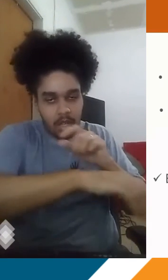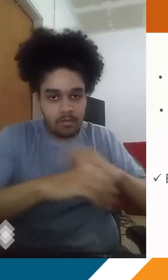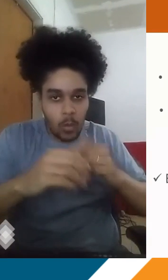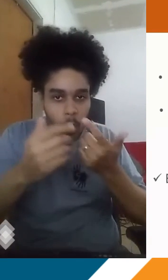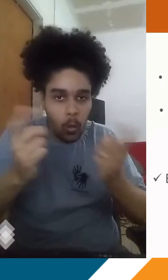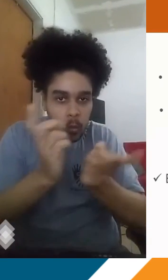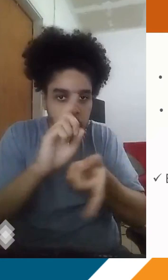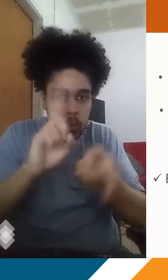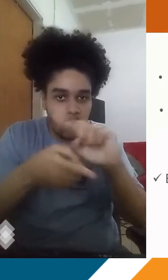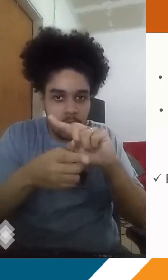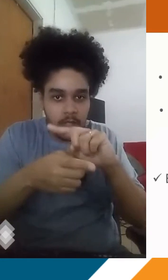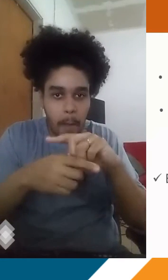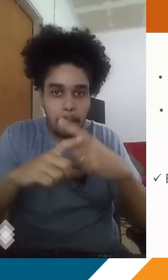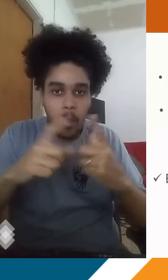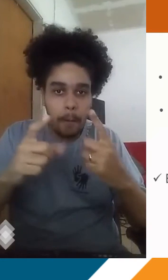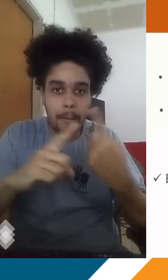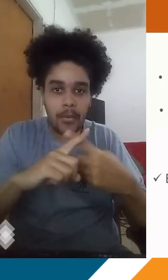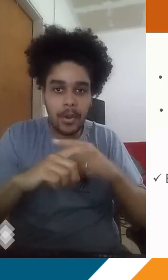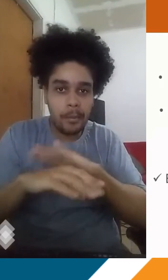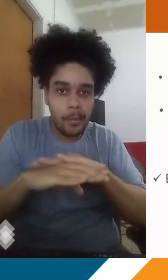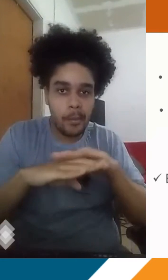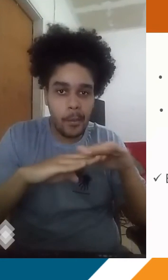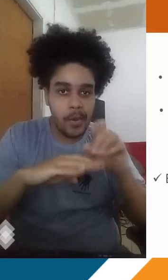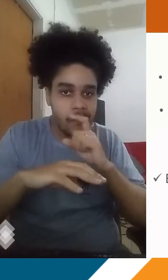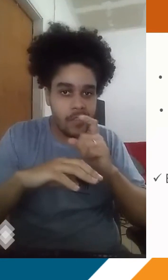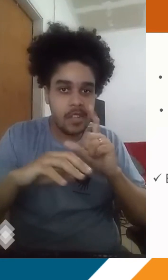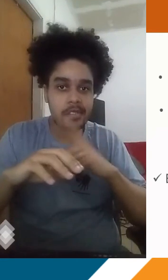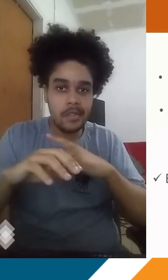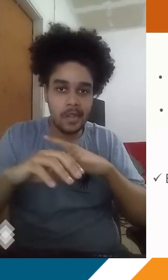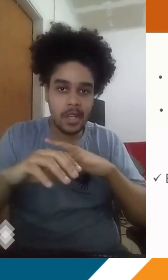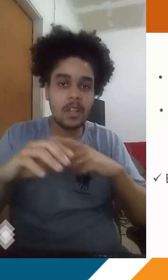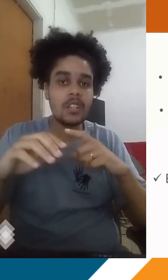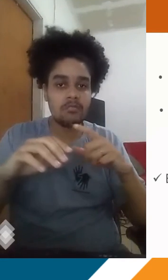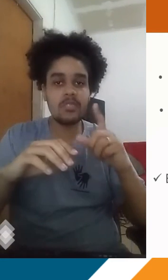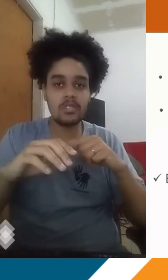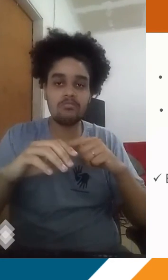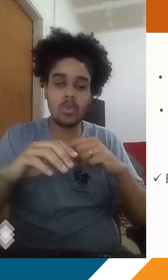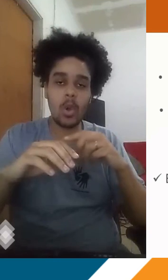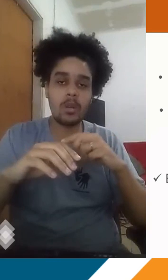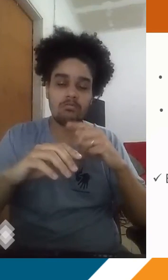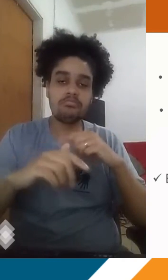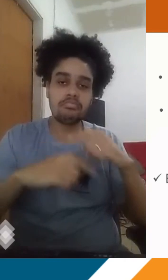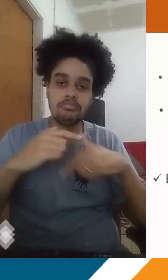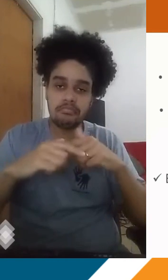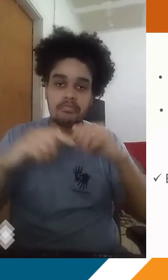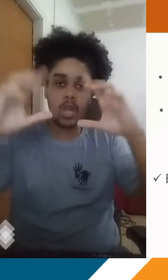morros, de maciços e etc. Nesses espaços, a inversão térmica vai ser maior. Porque a camada fria,